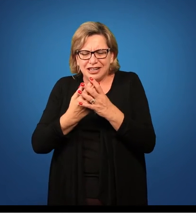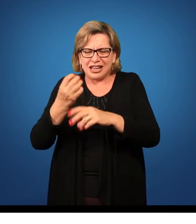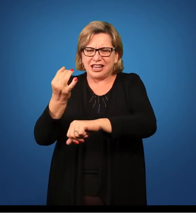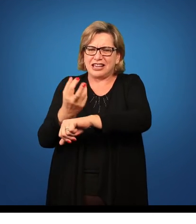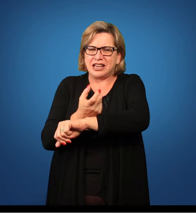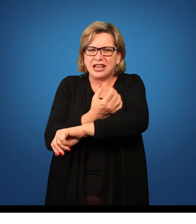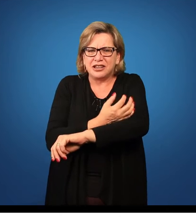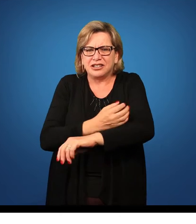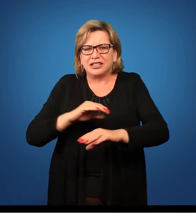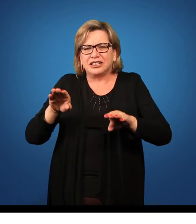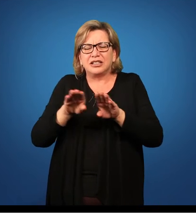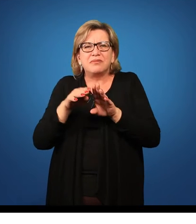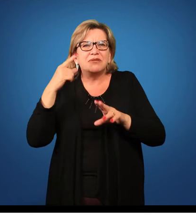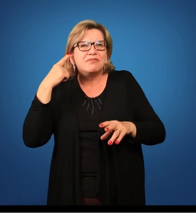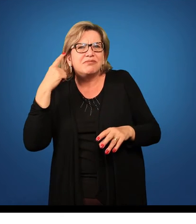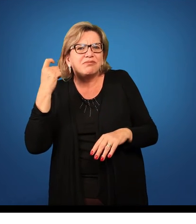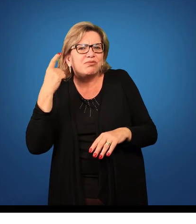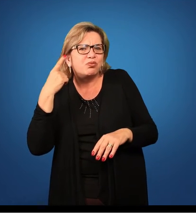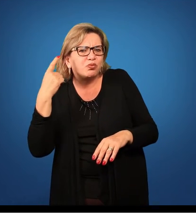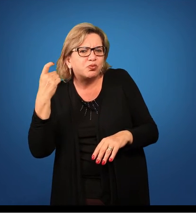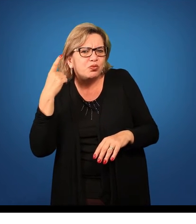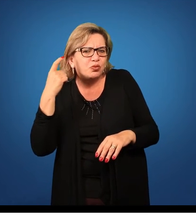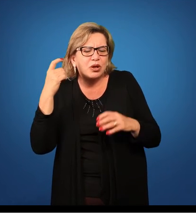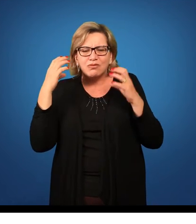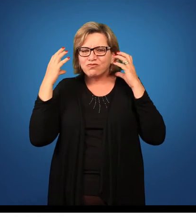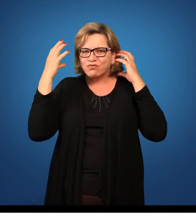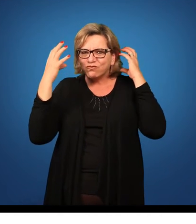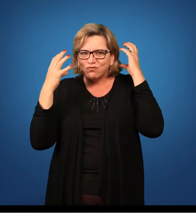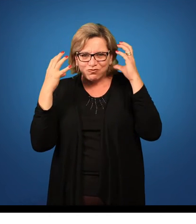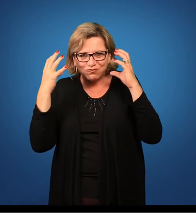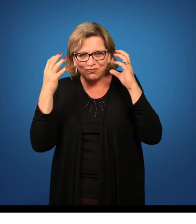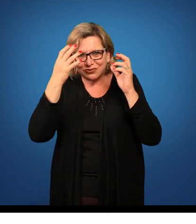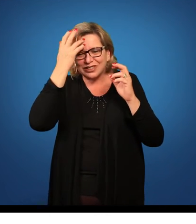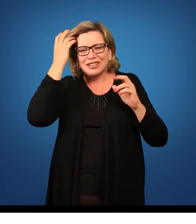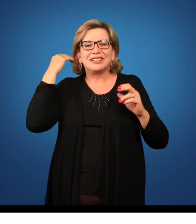emocionais, de vibrações sonoras e de tantas outras,